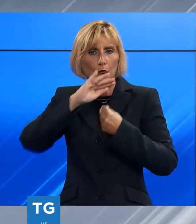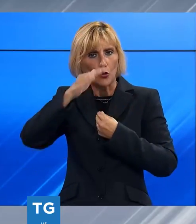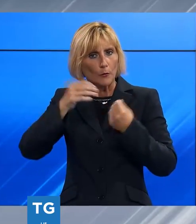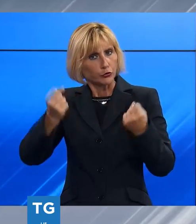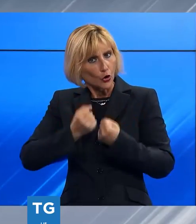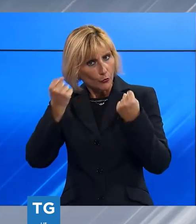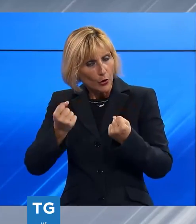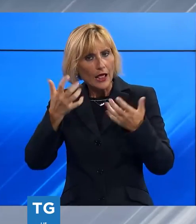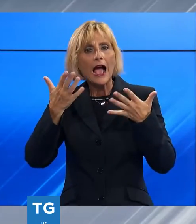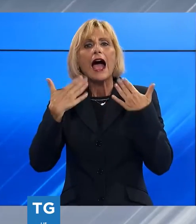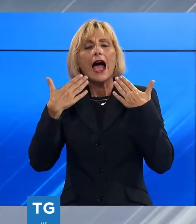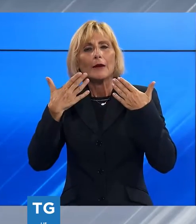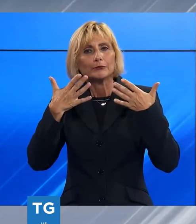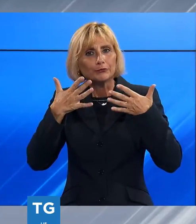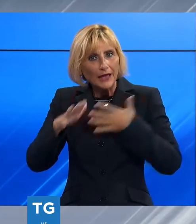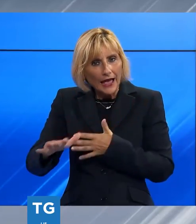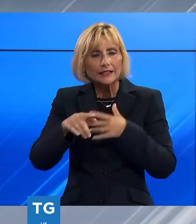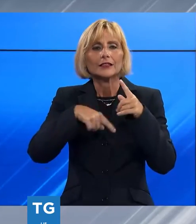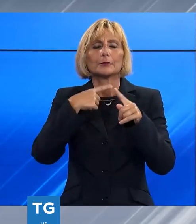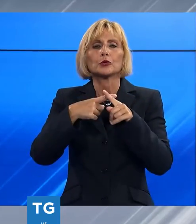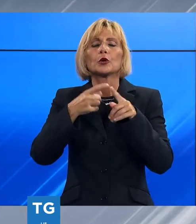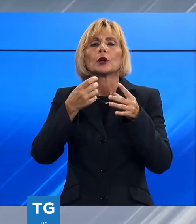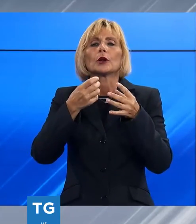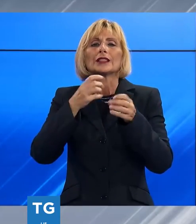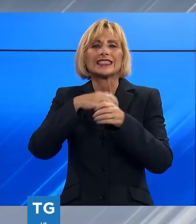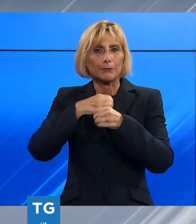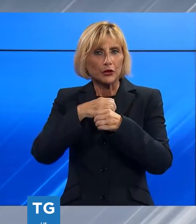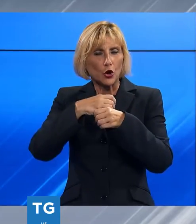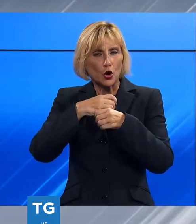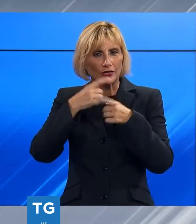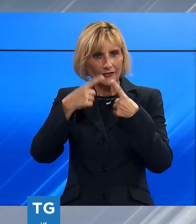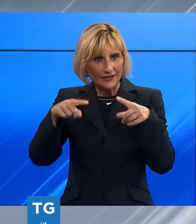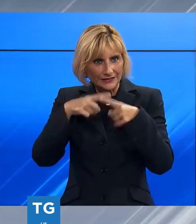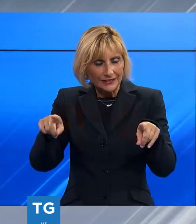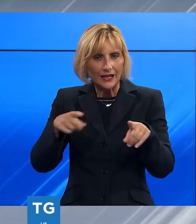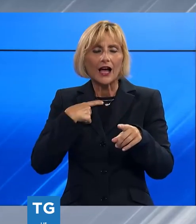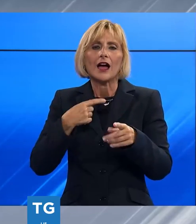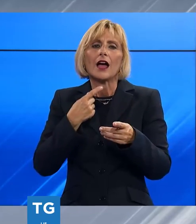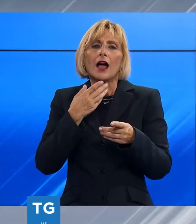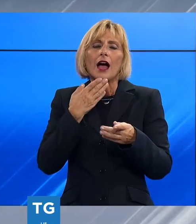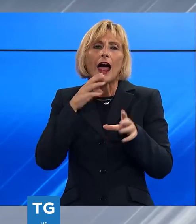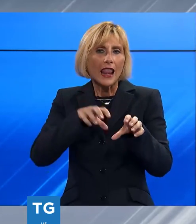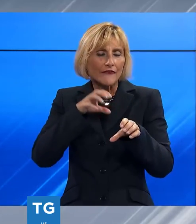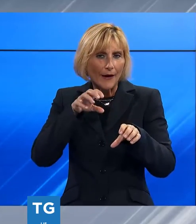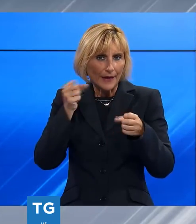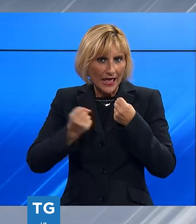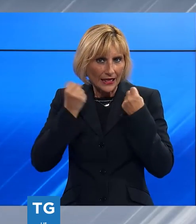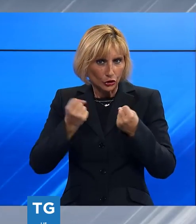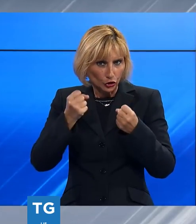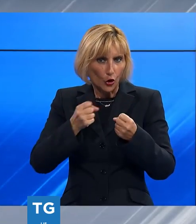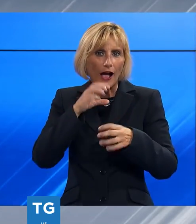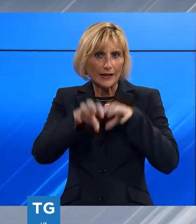'ambiente e la biodiversità, ma anche sviluppare le attività agrosilvopastorali, valorizzare le energie da fonte